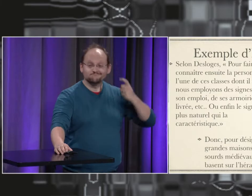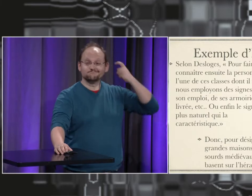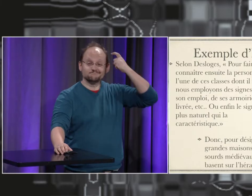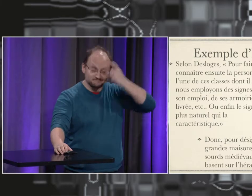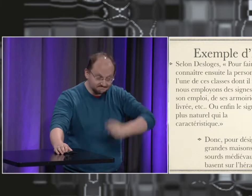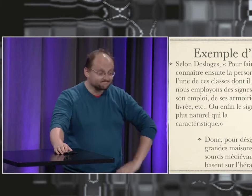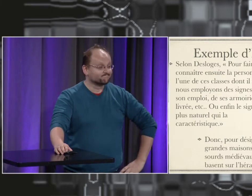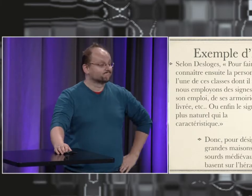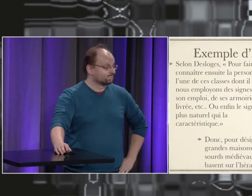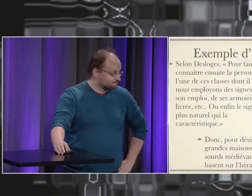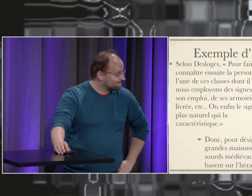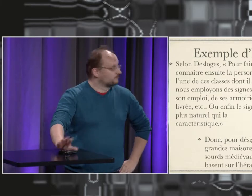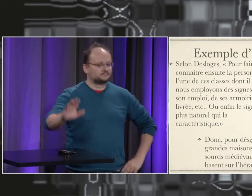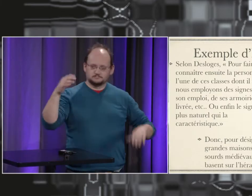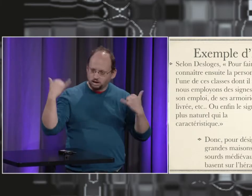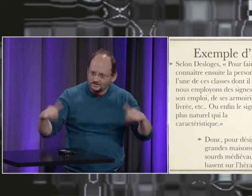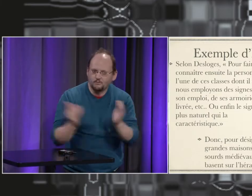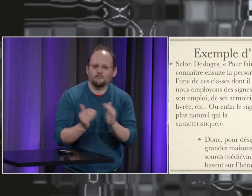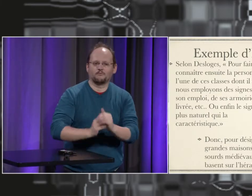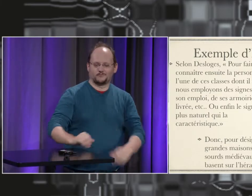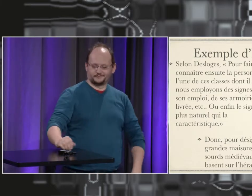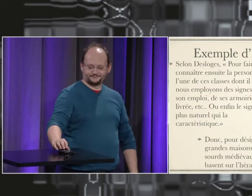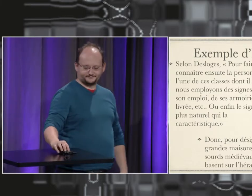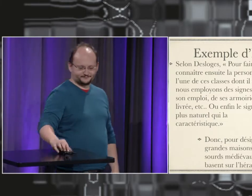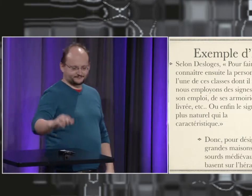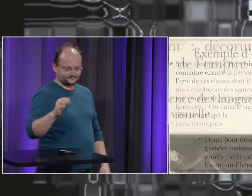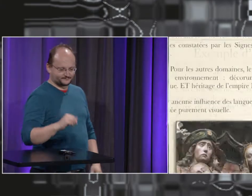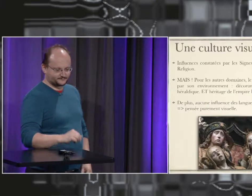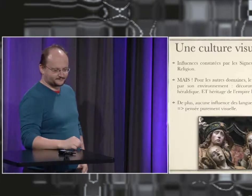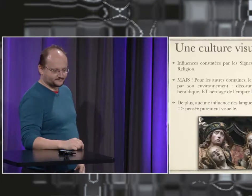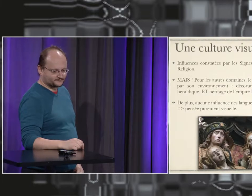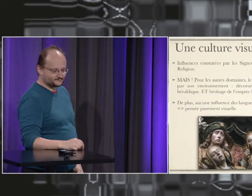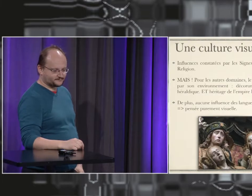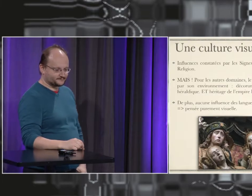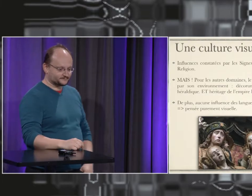ça donne à réfléchir n'est-ce pas mais on n'a pas on n'a justement pas fini